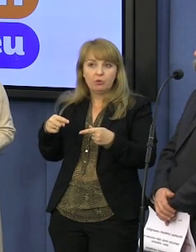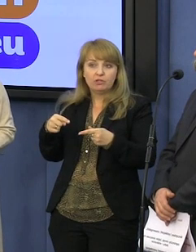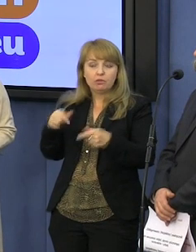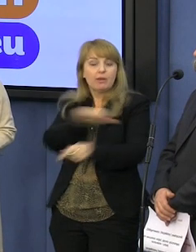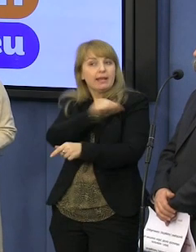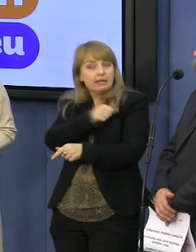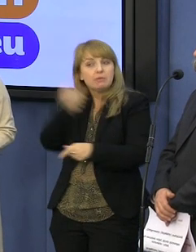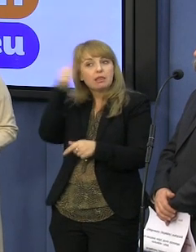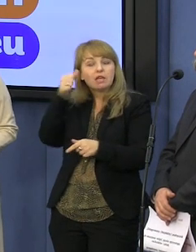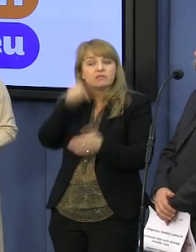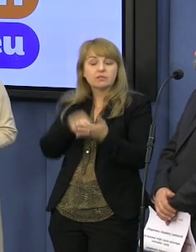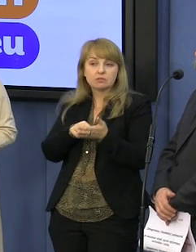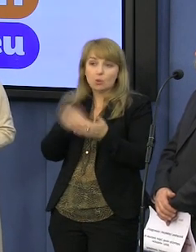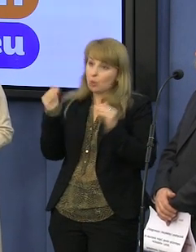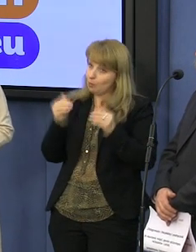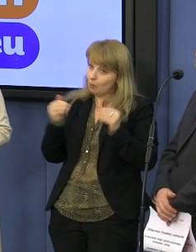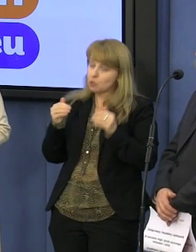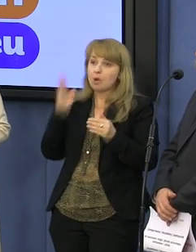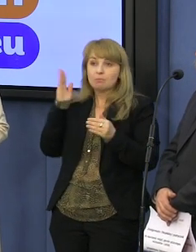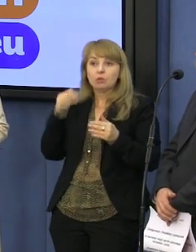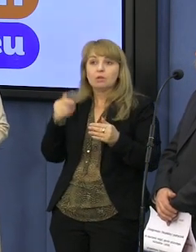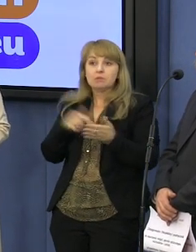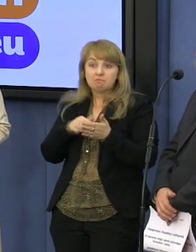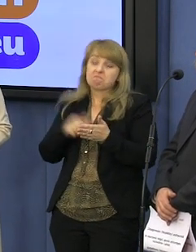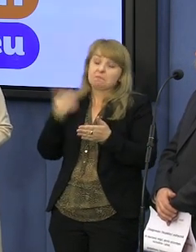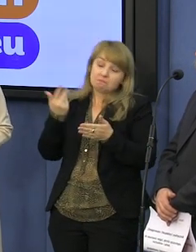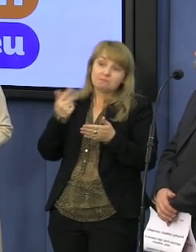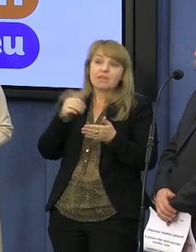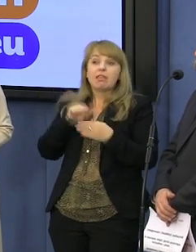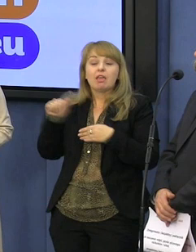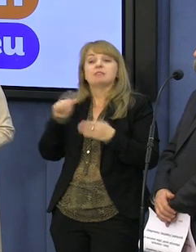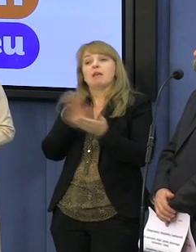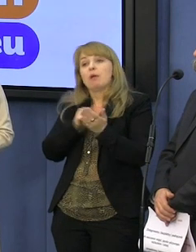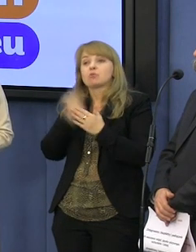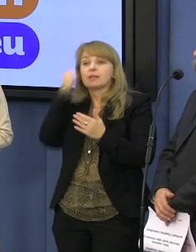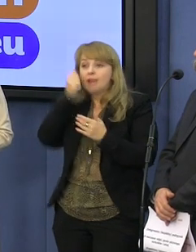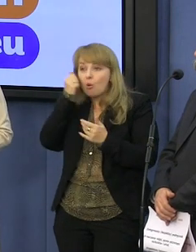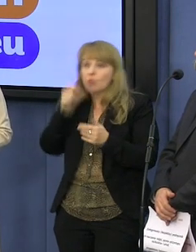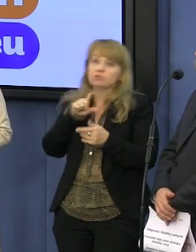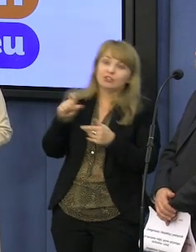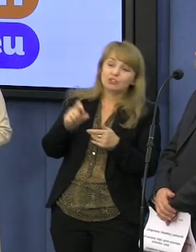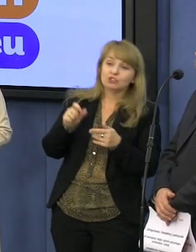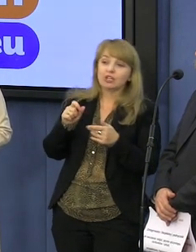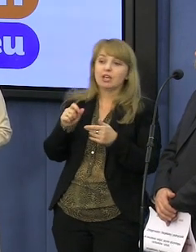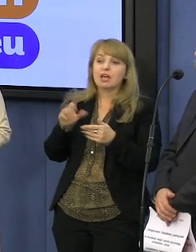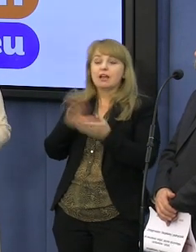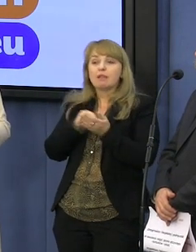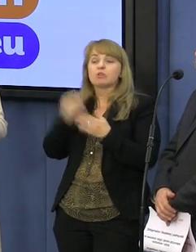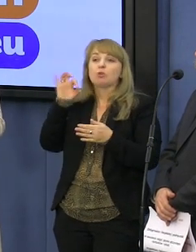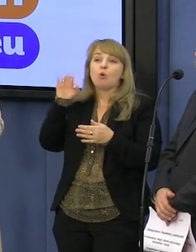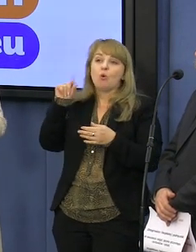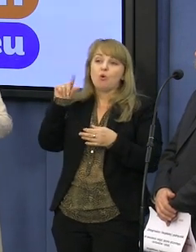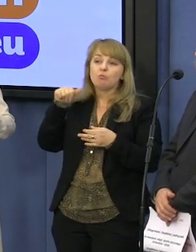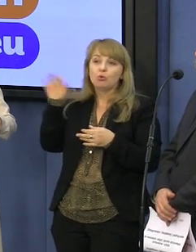imienia i nazwiska. Bo może potem się okazać, że był to jakiś świecki zakonnik albo przedstawiciel opus dei.